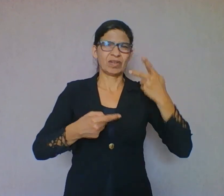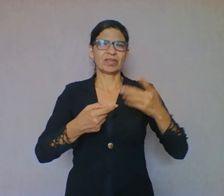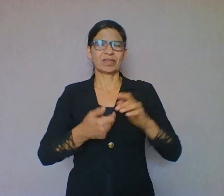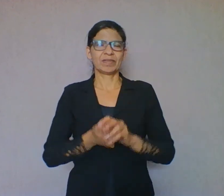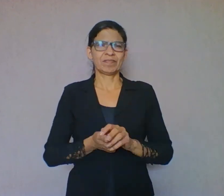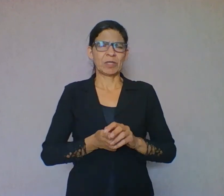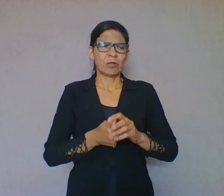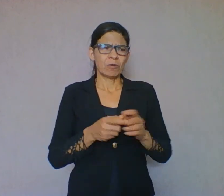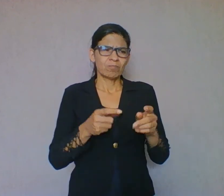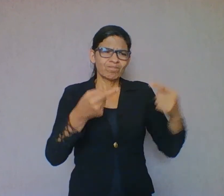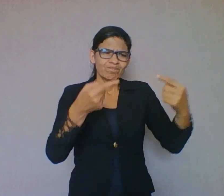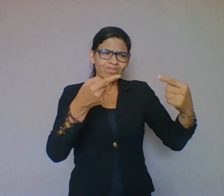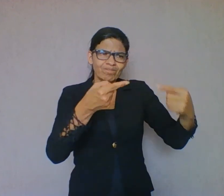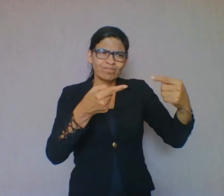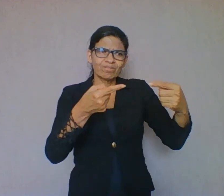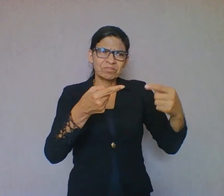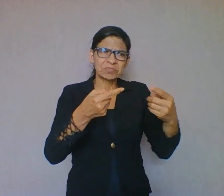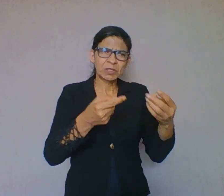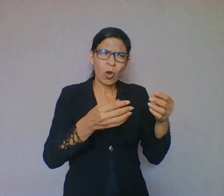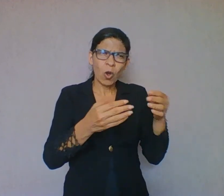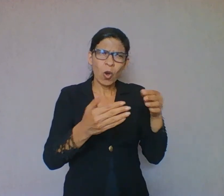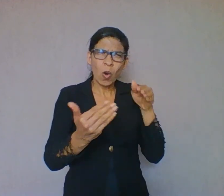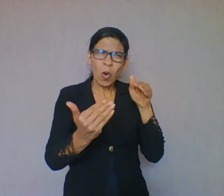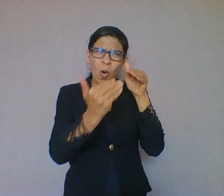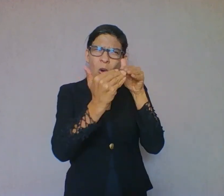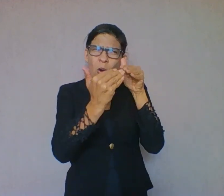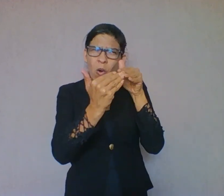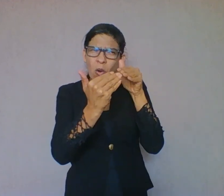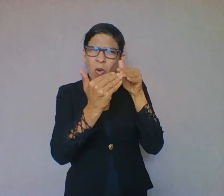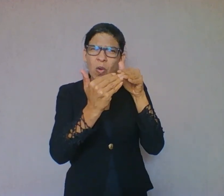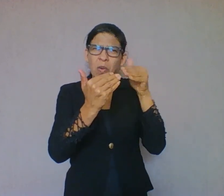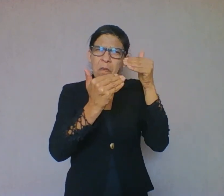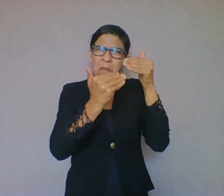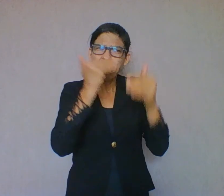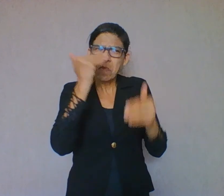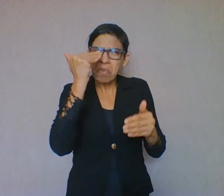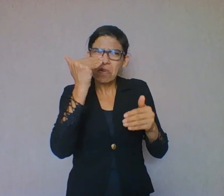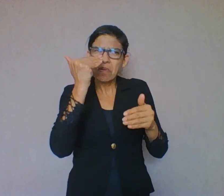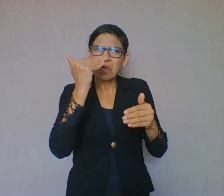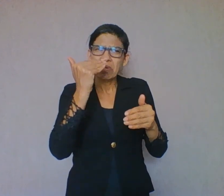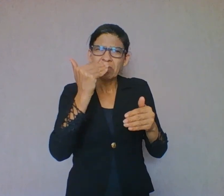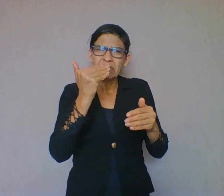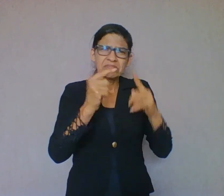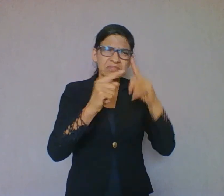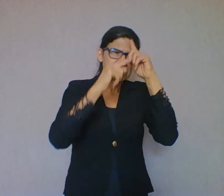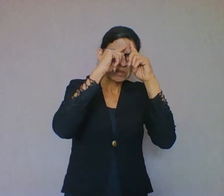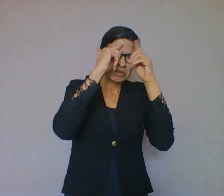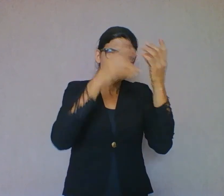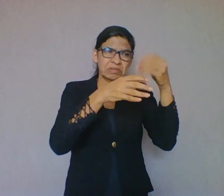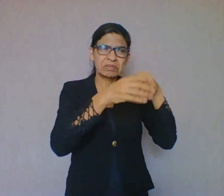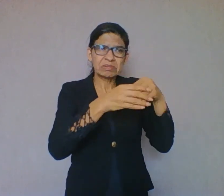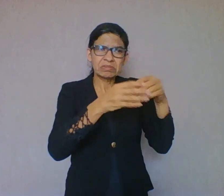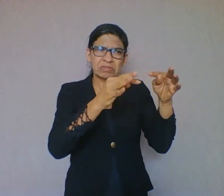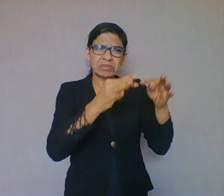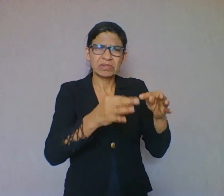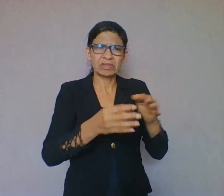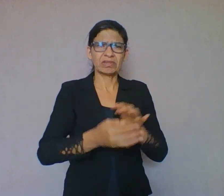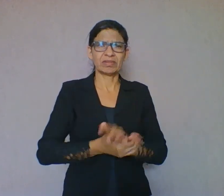posição está de acordo ou não com as ideias que estão escritas no texto. Fazendo isso, com certeza o leitor terá